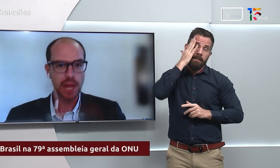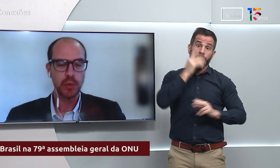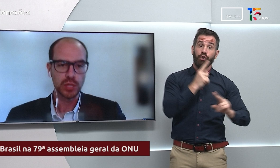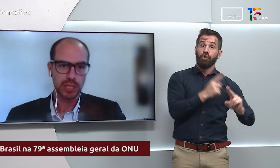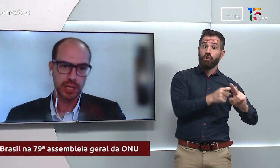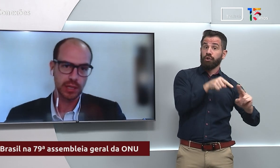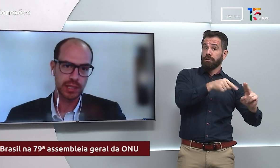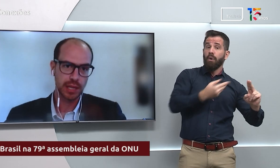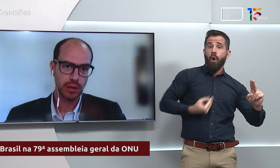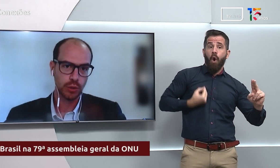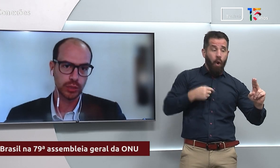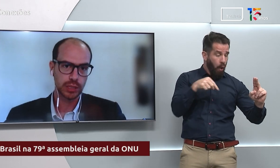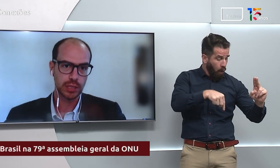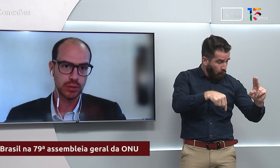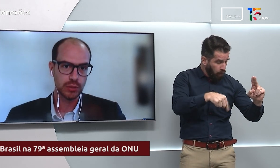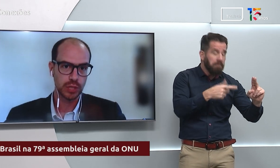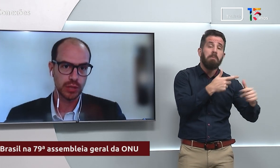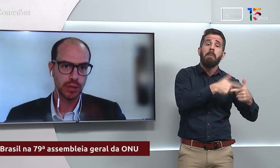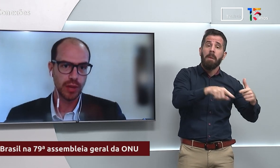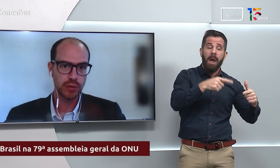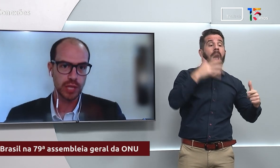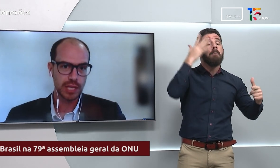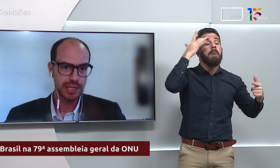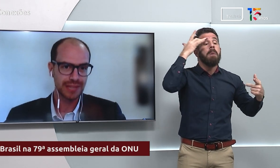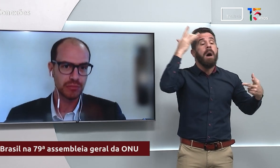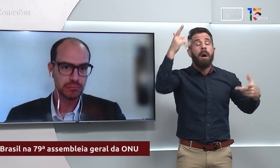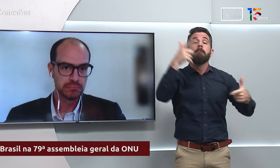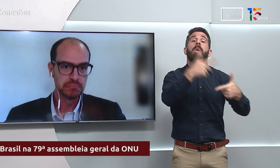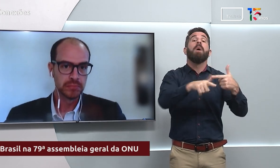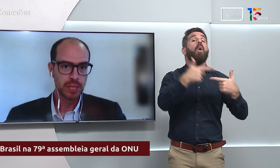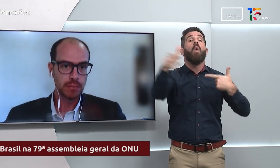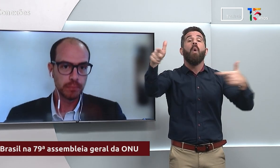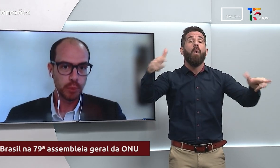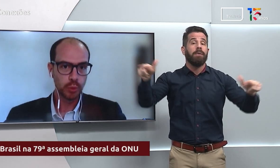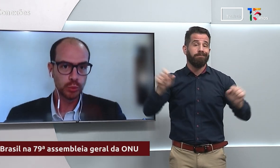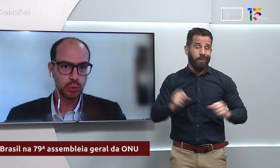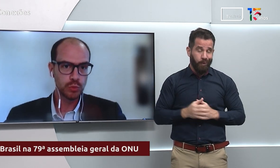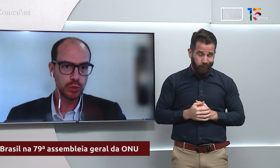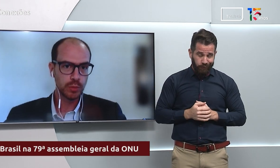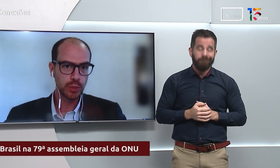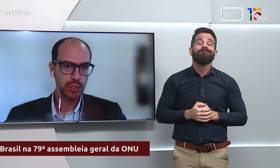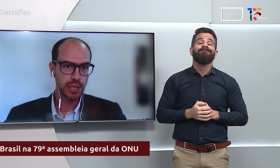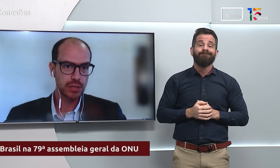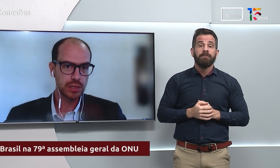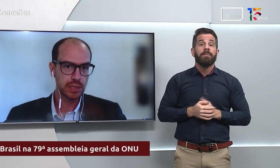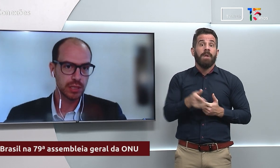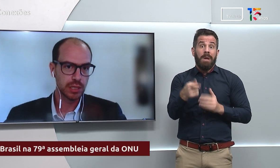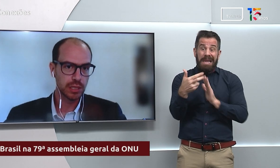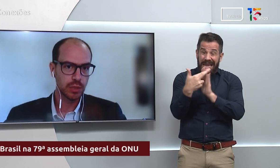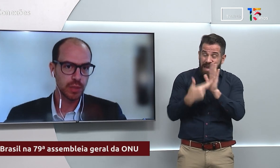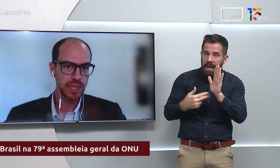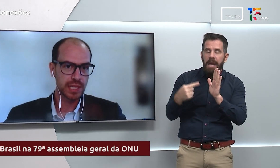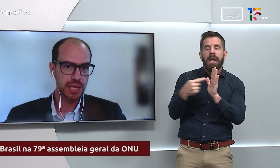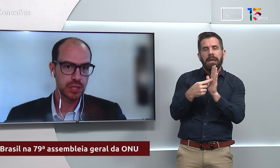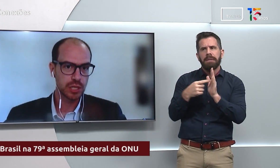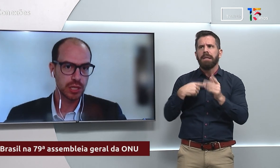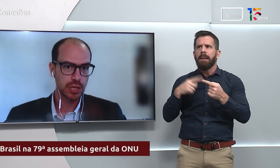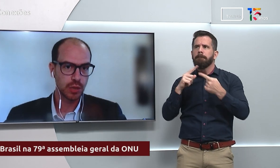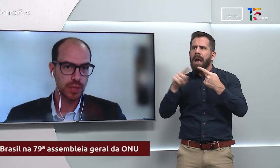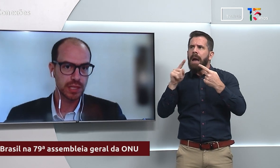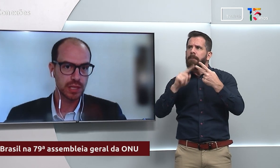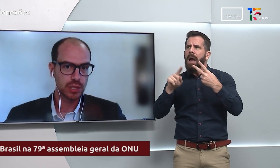amanhã pode ser outra tecnologia. Então, acho que esses são pontos muito importantes que o presidente